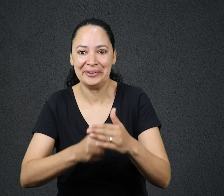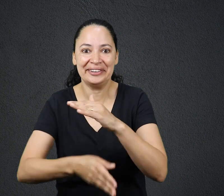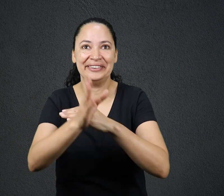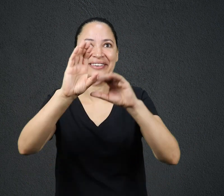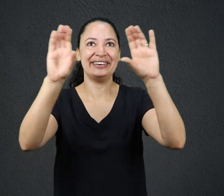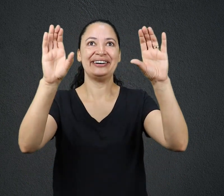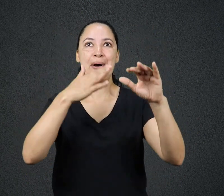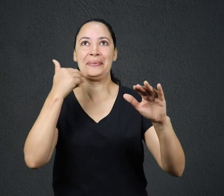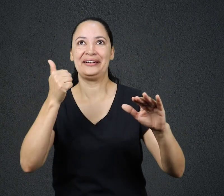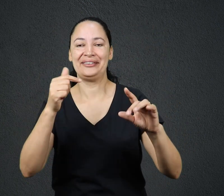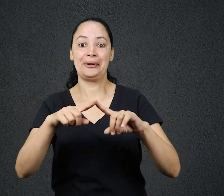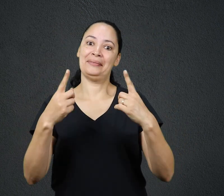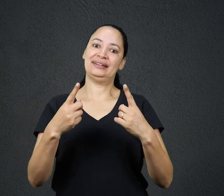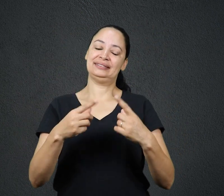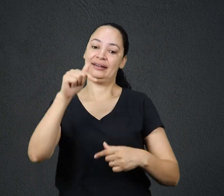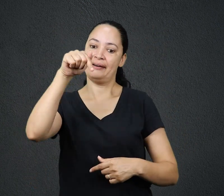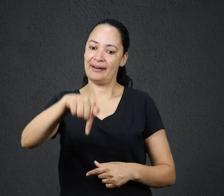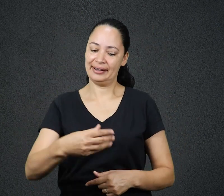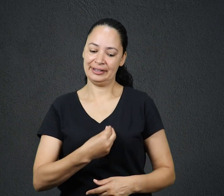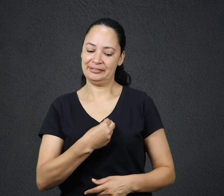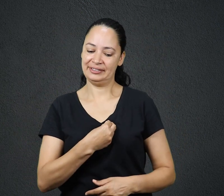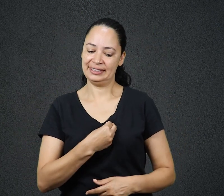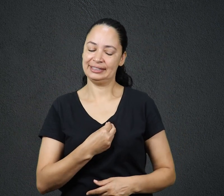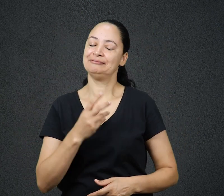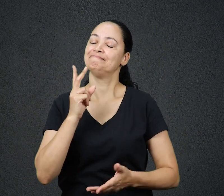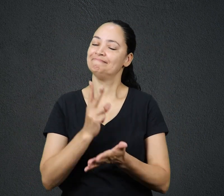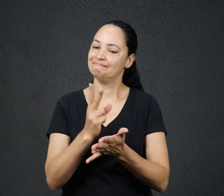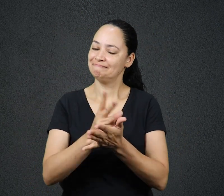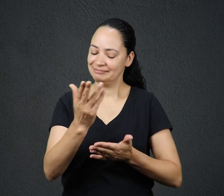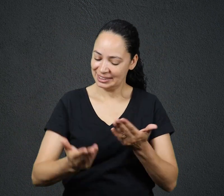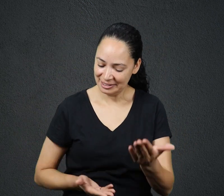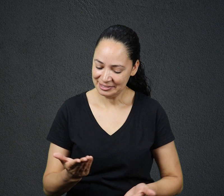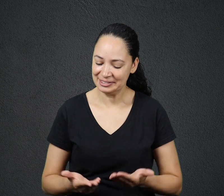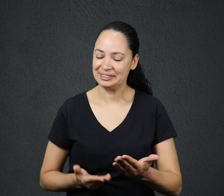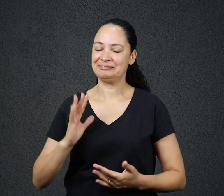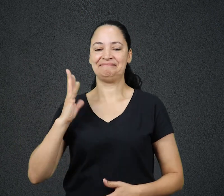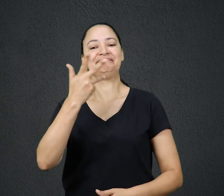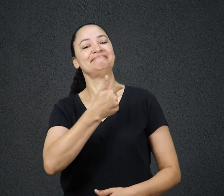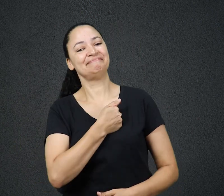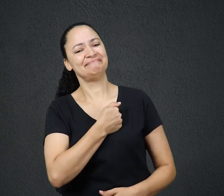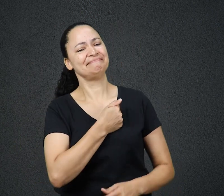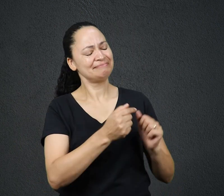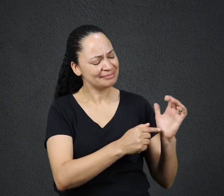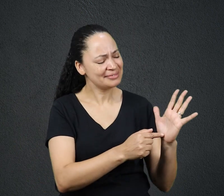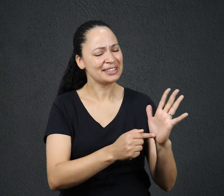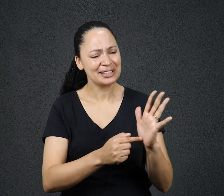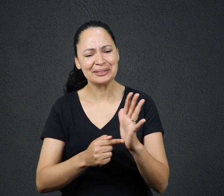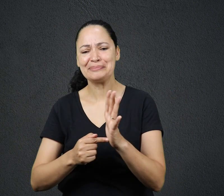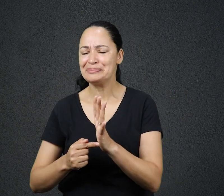Mas, enquanto vivesse, jamais deixaria de servir ao seu Salvador E mostrou isso buscando a cada instante a